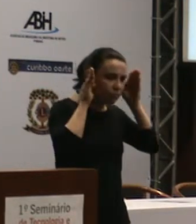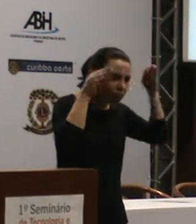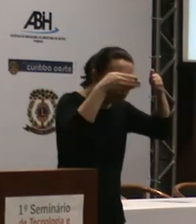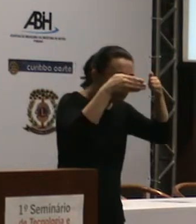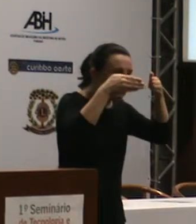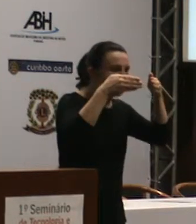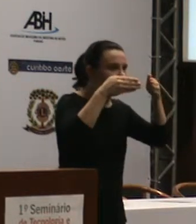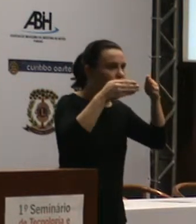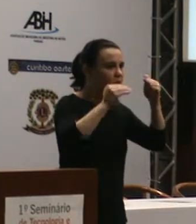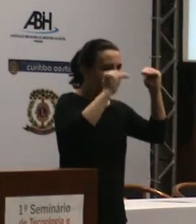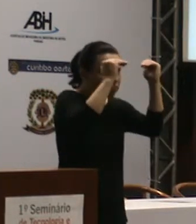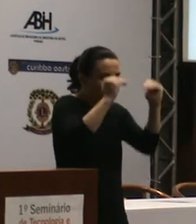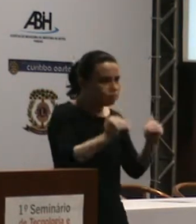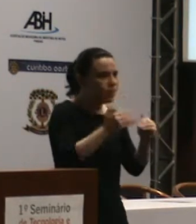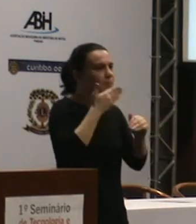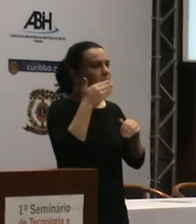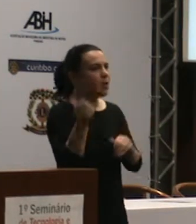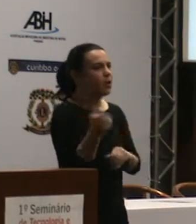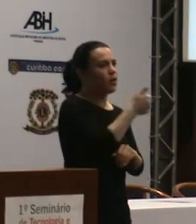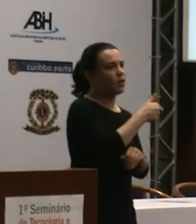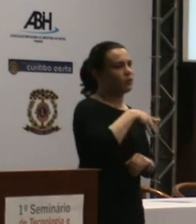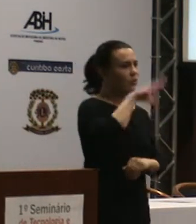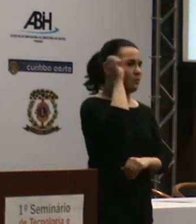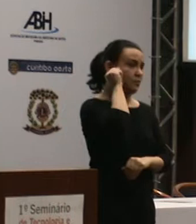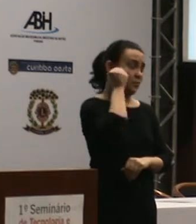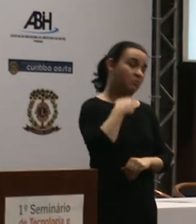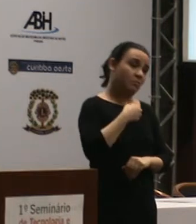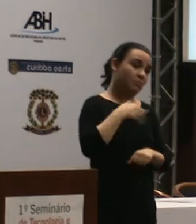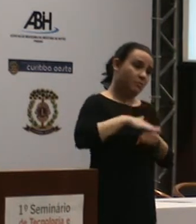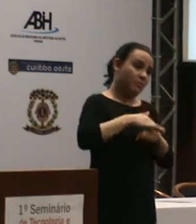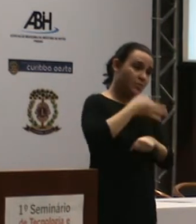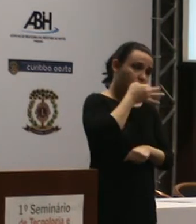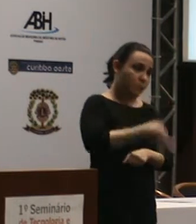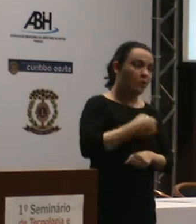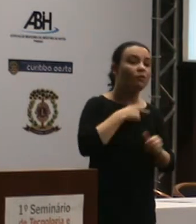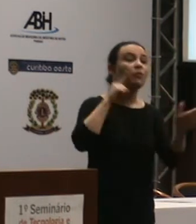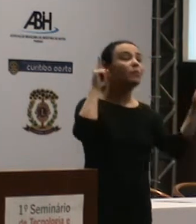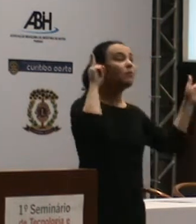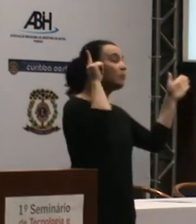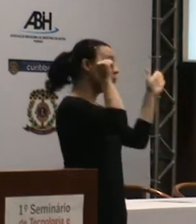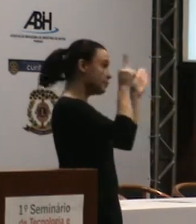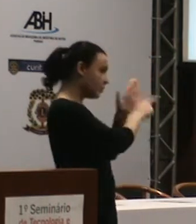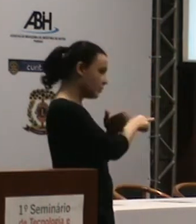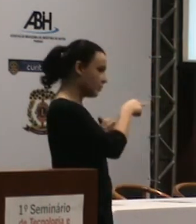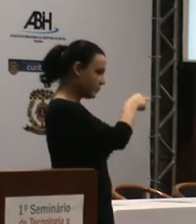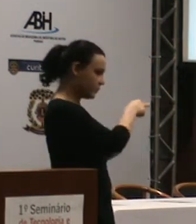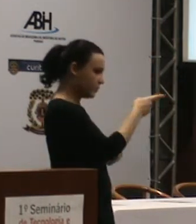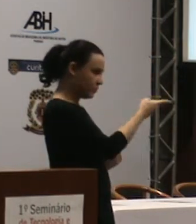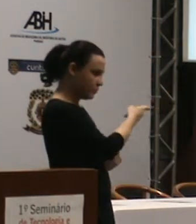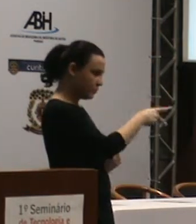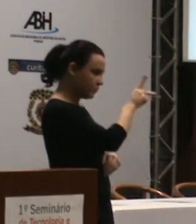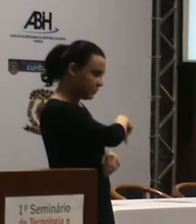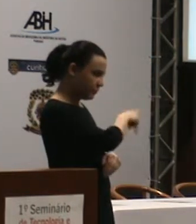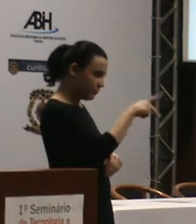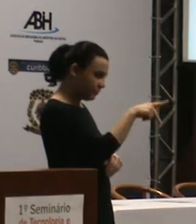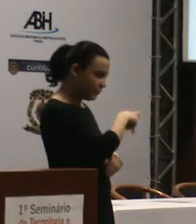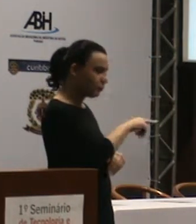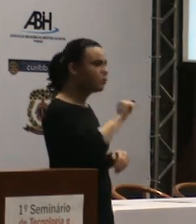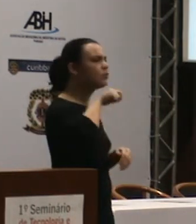vezes mais do que qualquer outro programador. Então, a pergunta que eu queria fazer para vocês é o seguinte. Em relação à